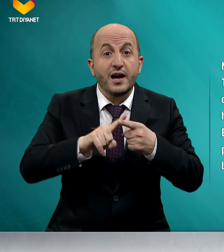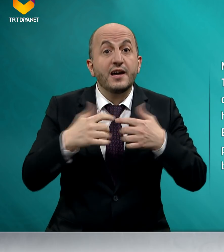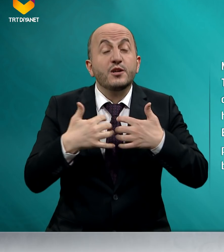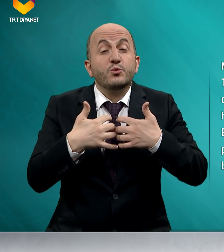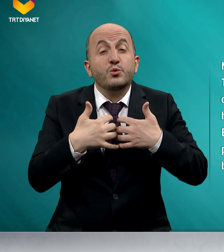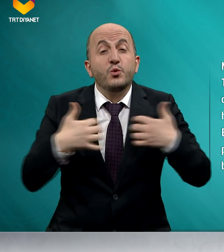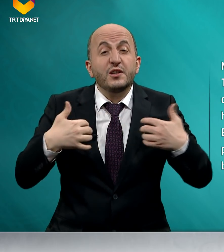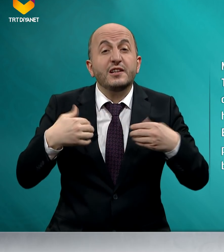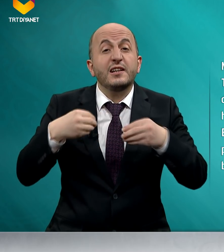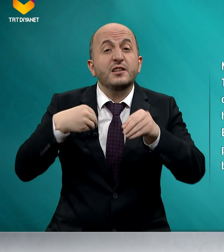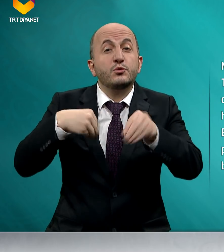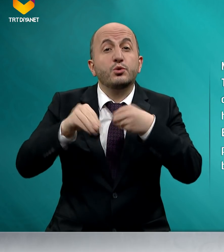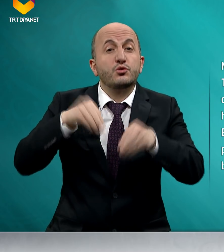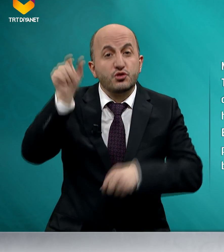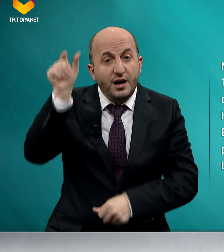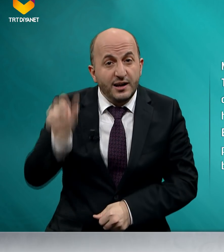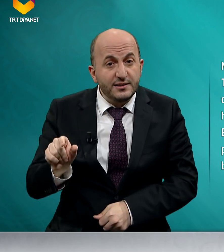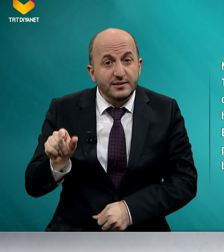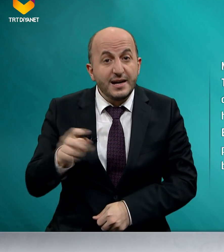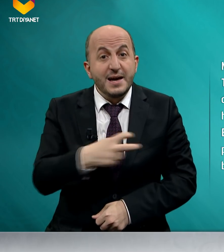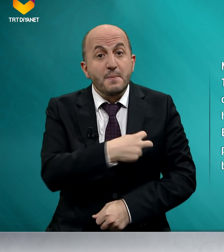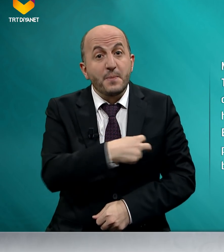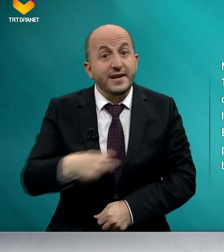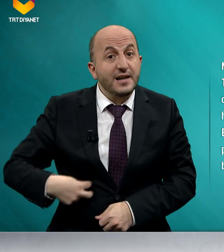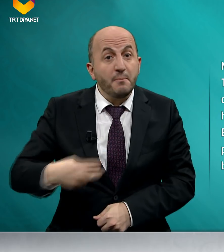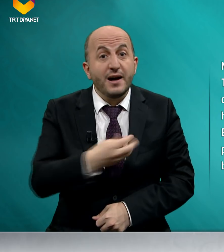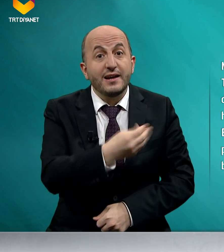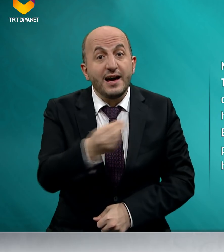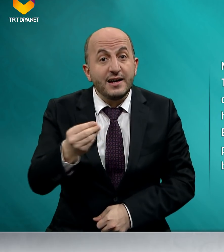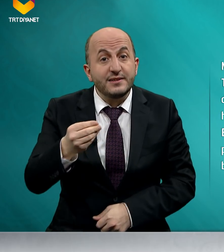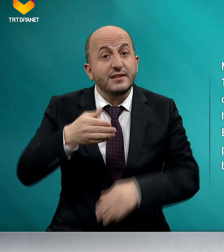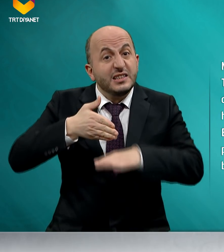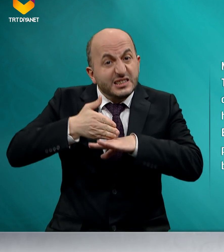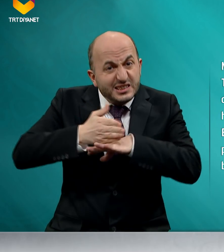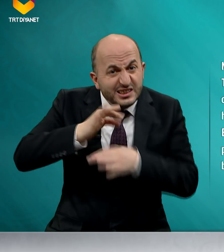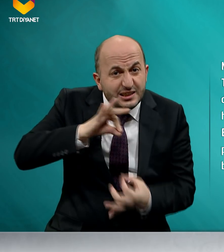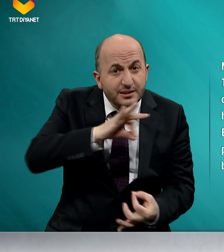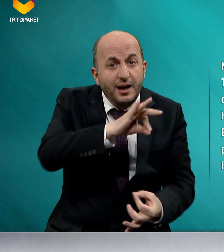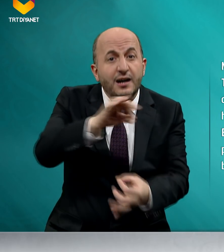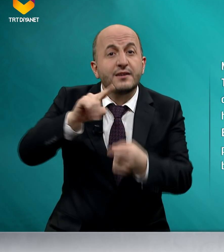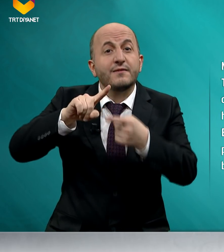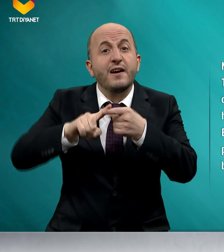güvenilir tüccar, peygamberler, sıddıklar ve